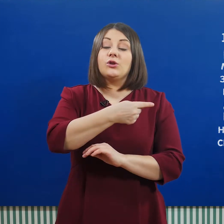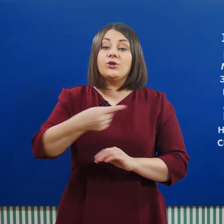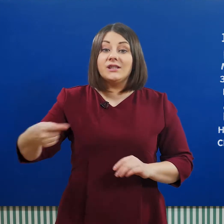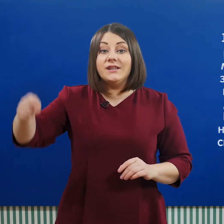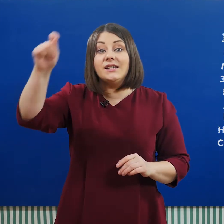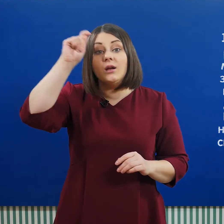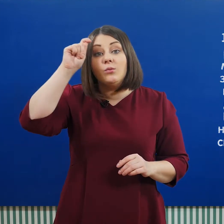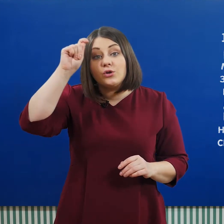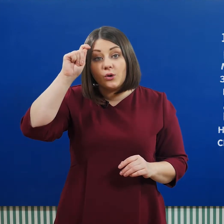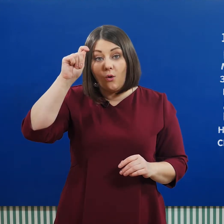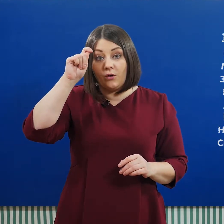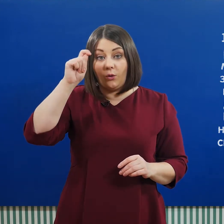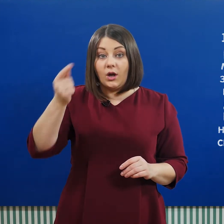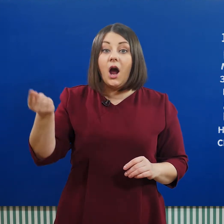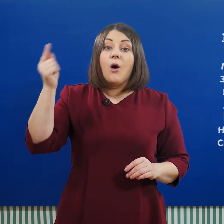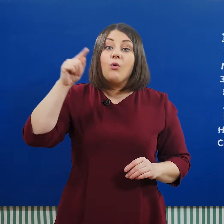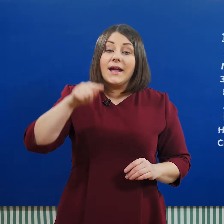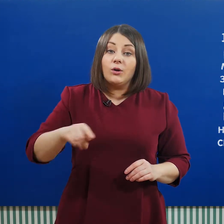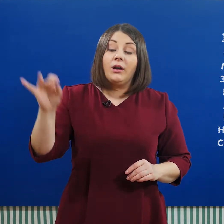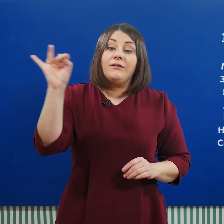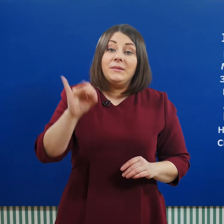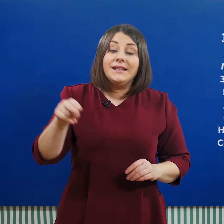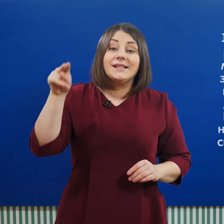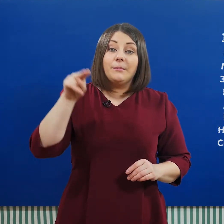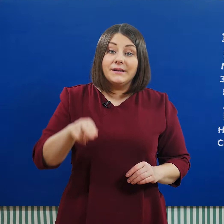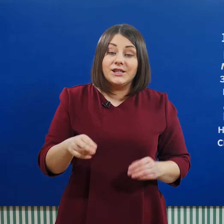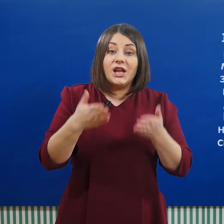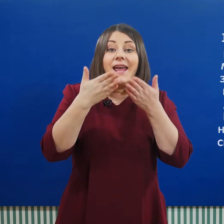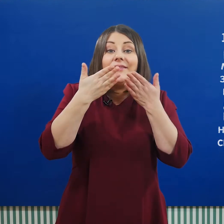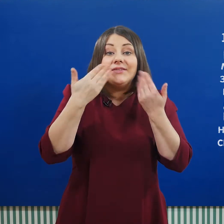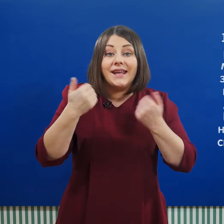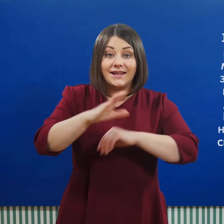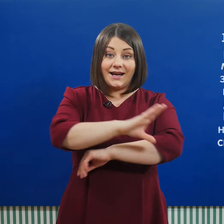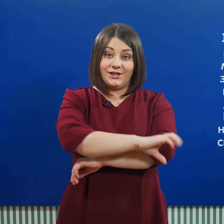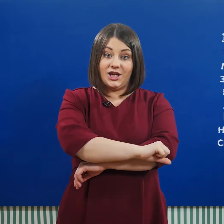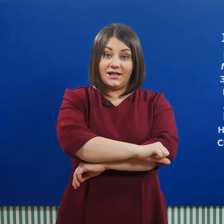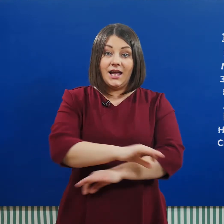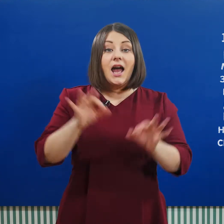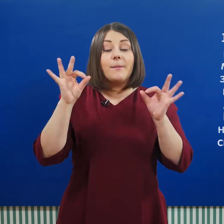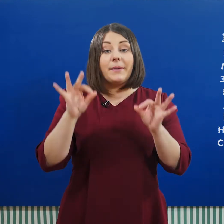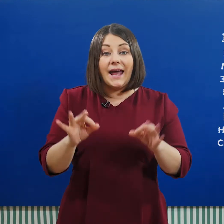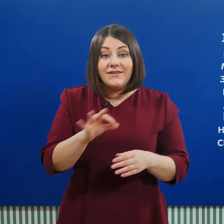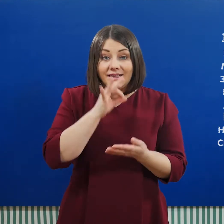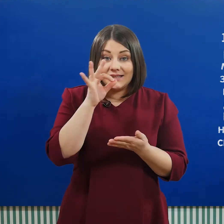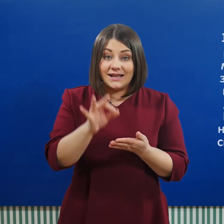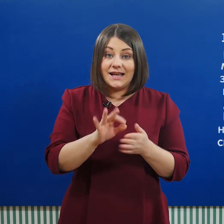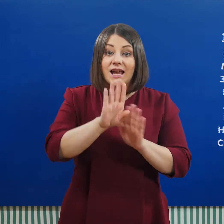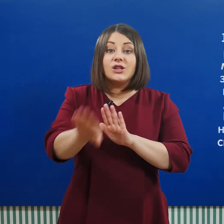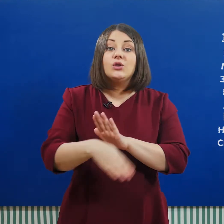существительные мужского рода, у которых в именительном падеже нет окончаний, правильнее сказать с